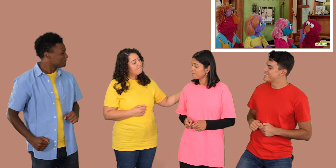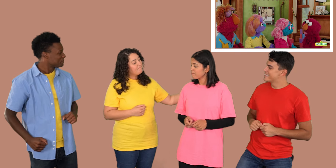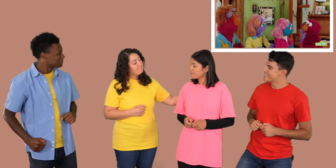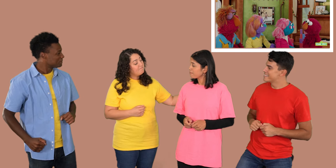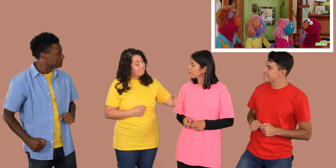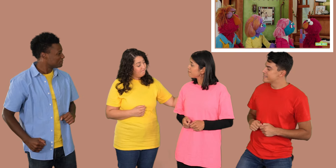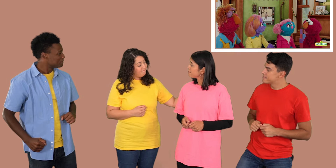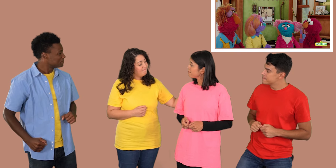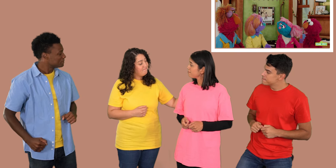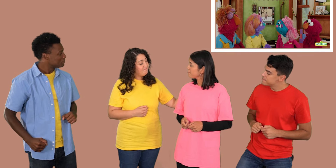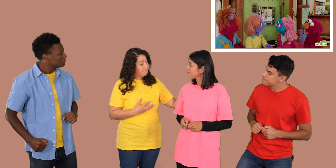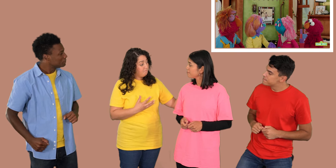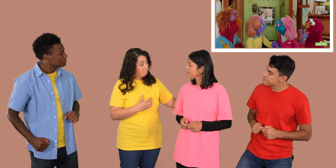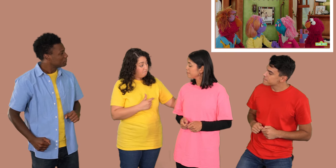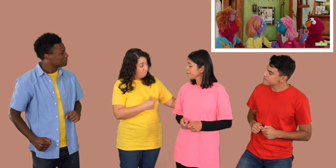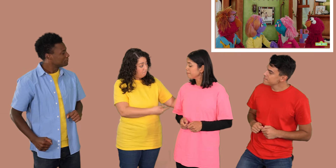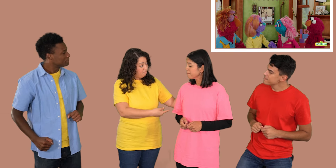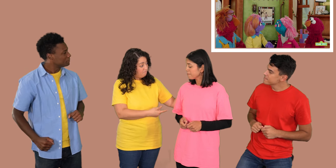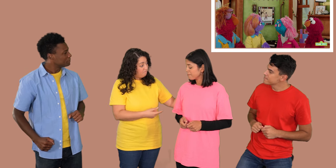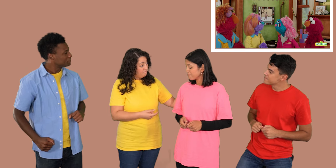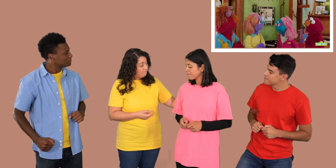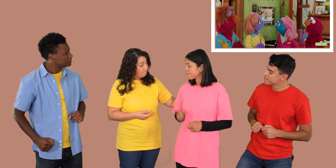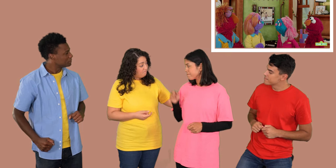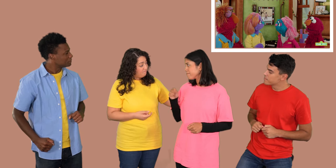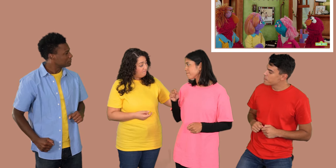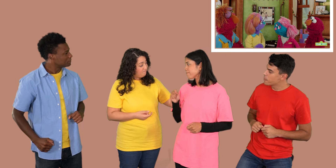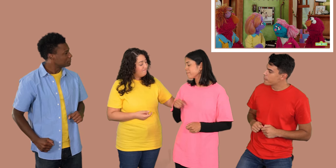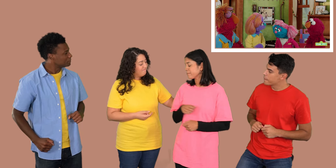Jessy, ¿quieres hacerlo tú? Sí.